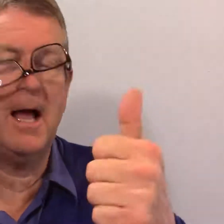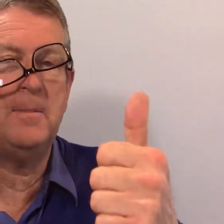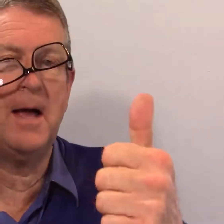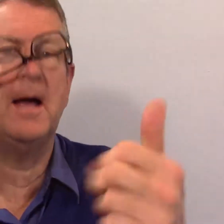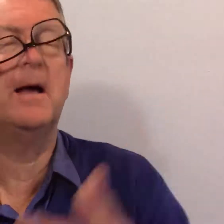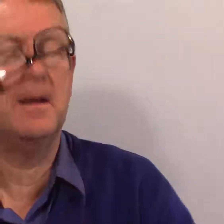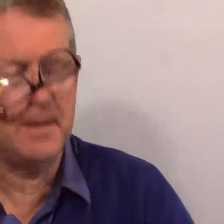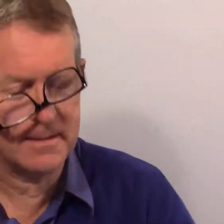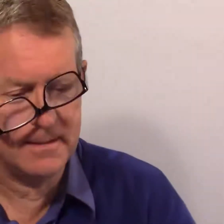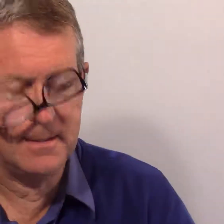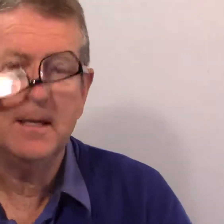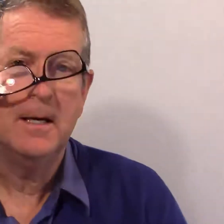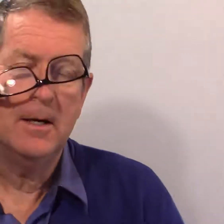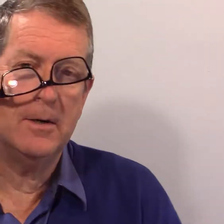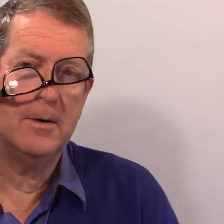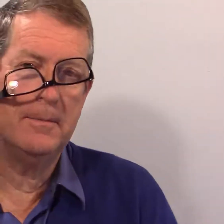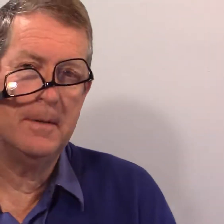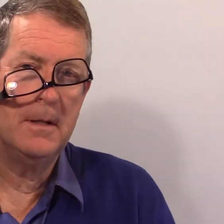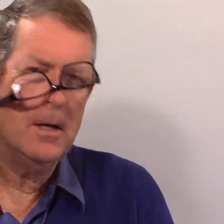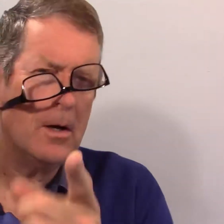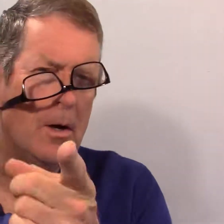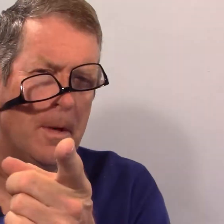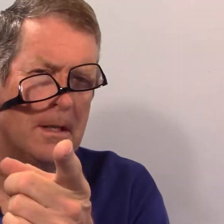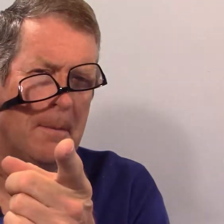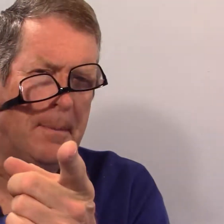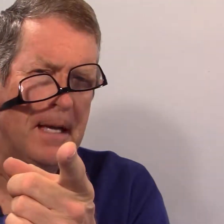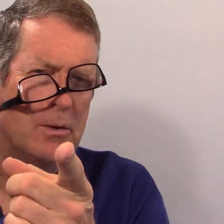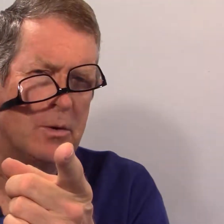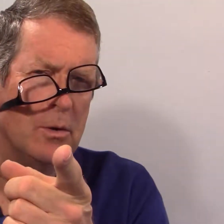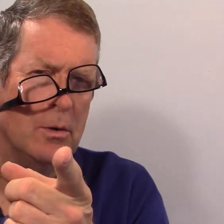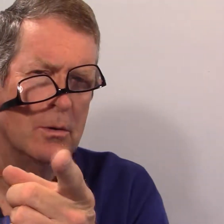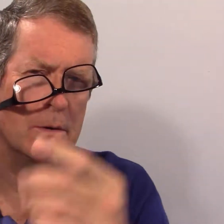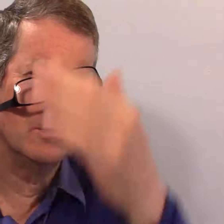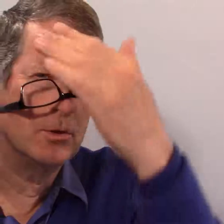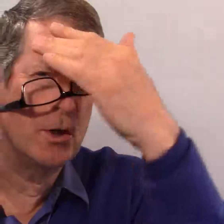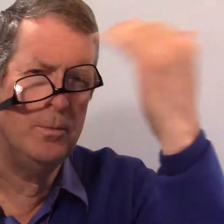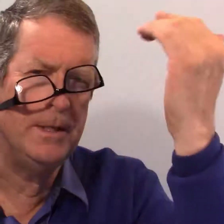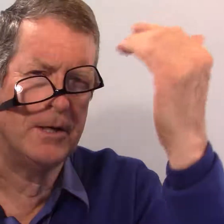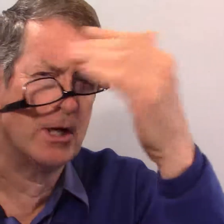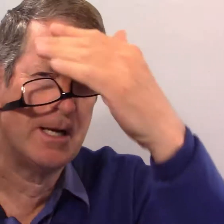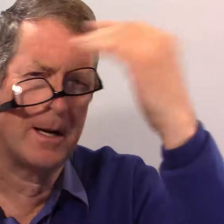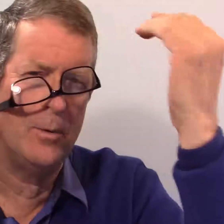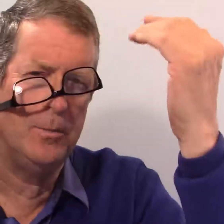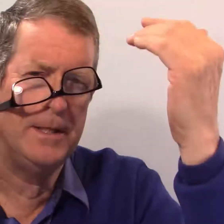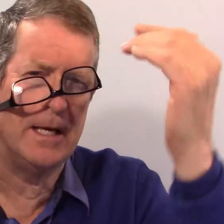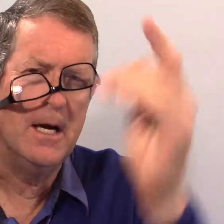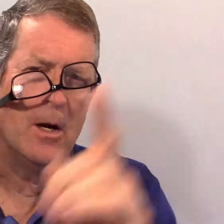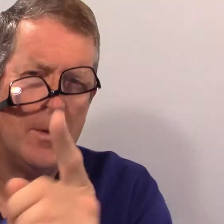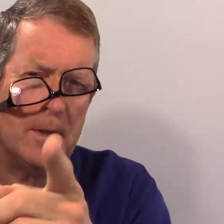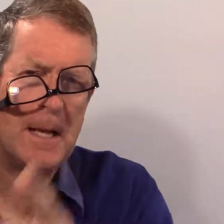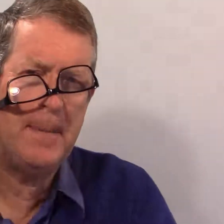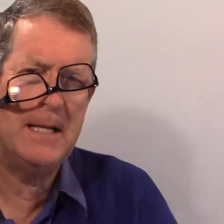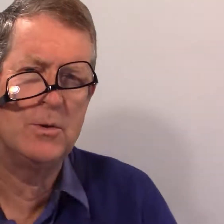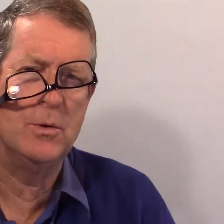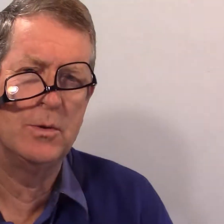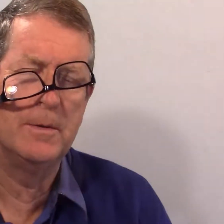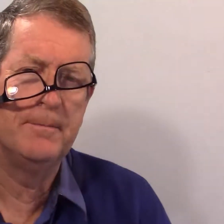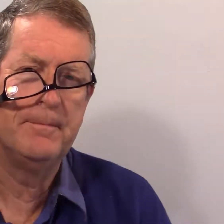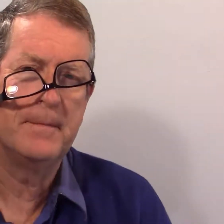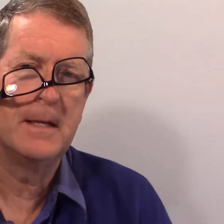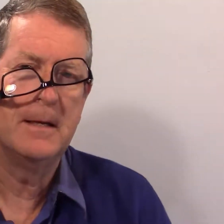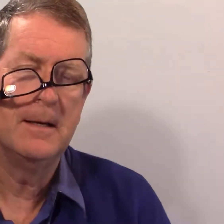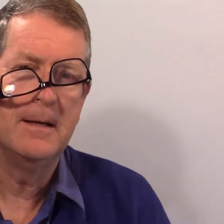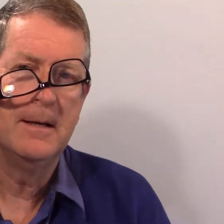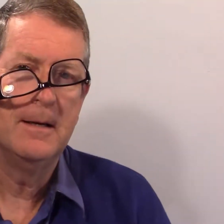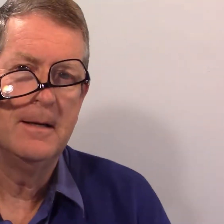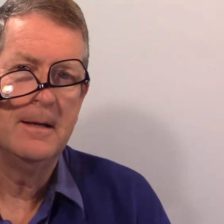Très bien, merci. Comment t'appelles-tu ? J'ai oublié, j'ai carrément oublié. Comment t'appelles-tu ?